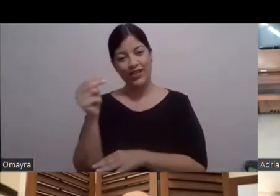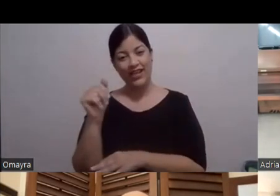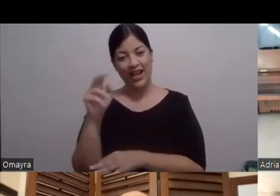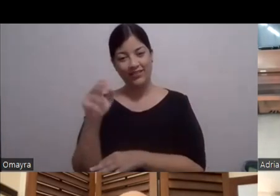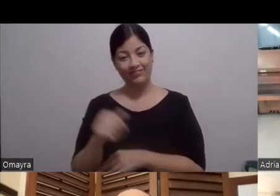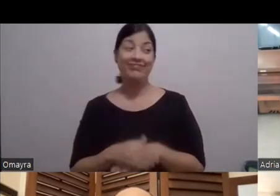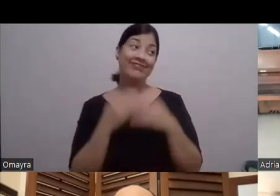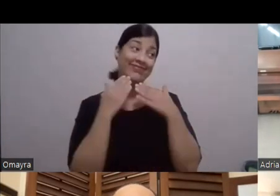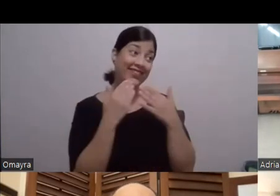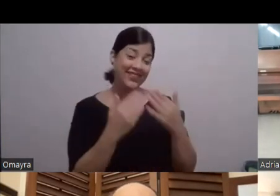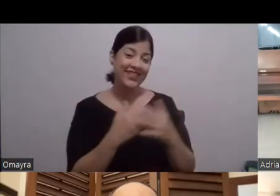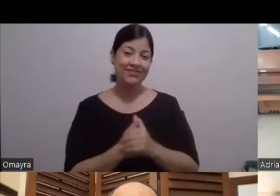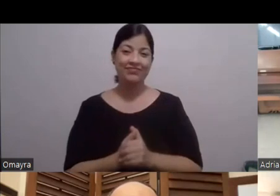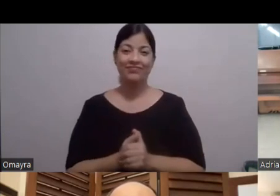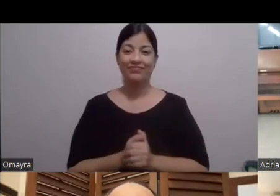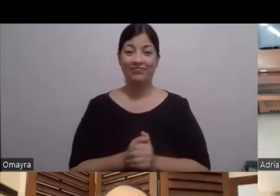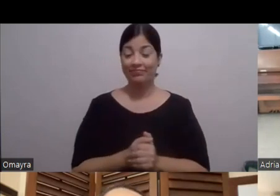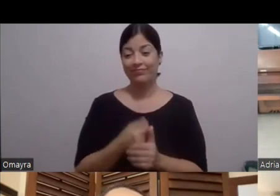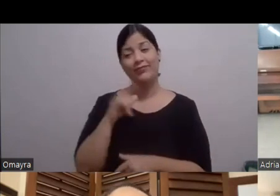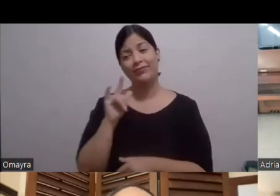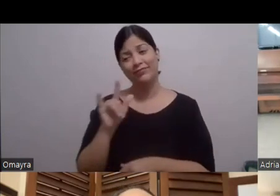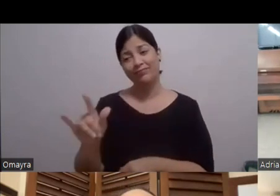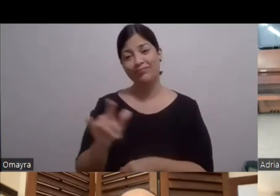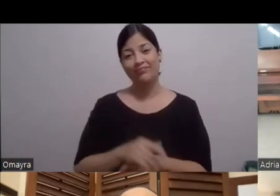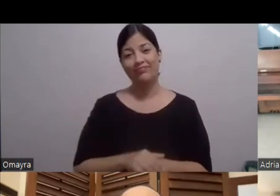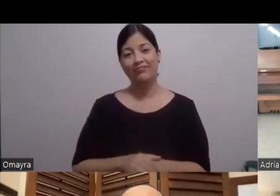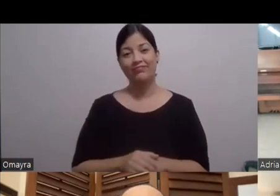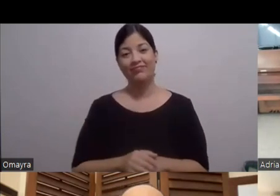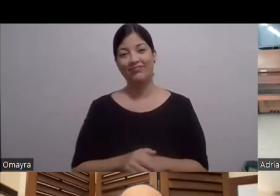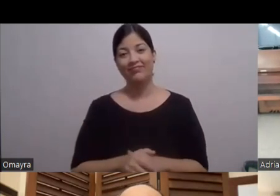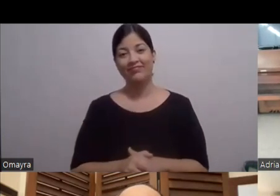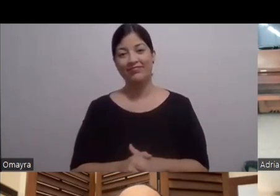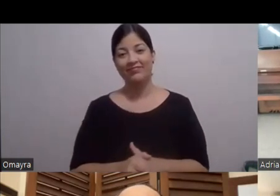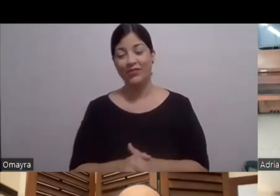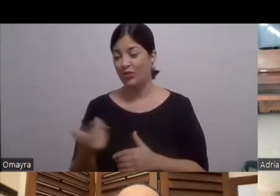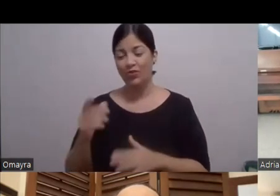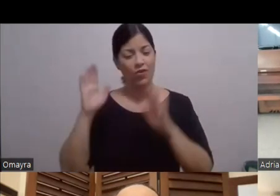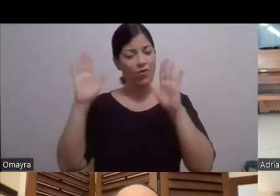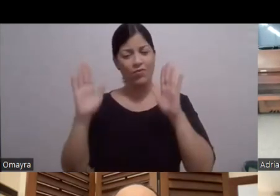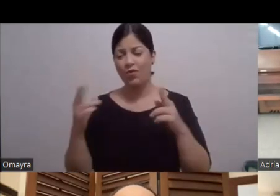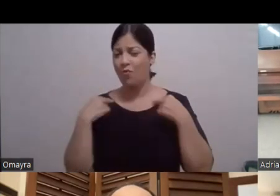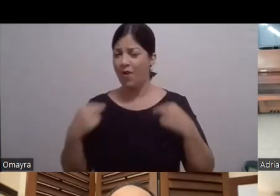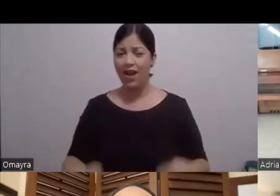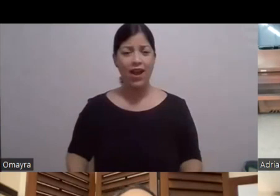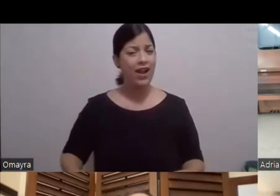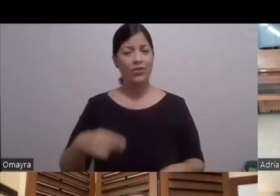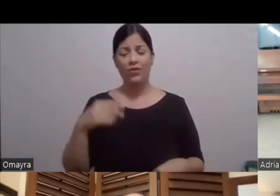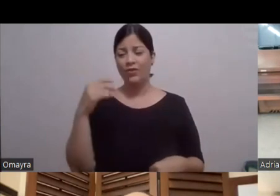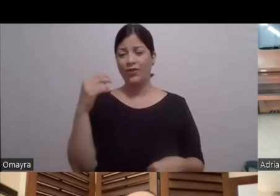Te queremos, te queremos Un ser humano Una belleza de artista Y toda